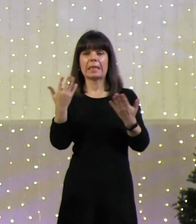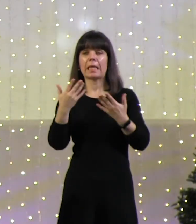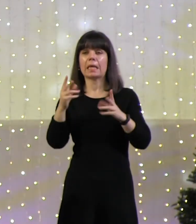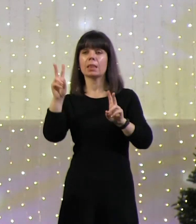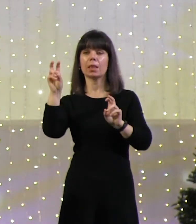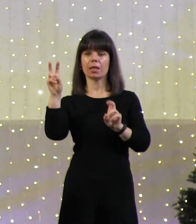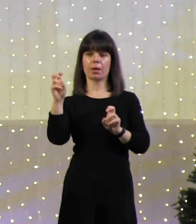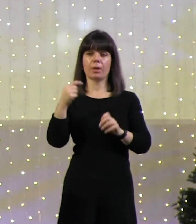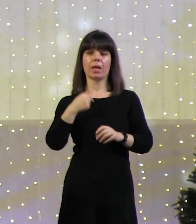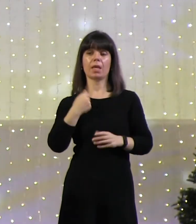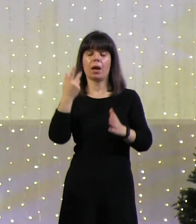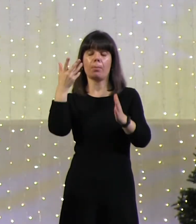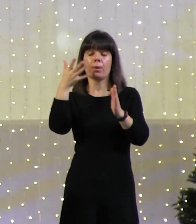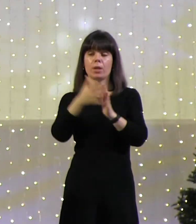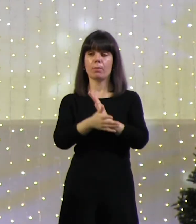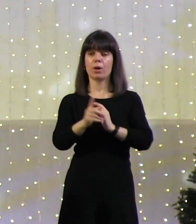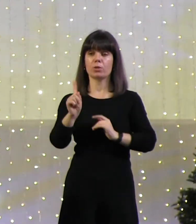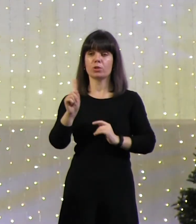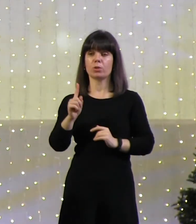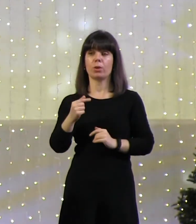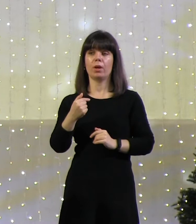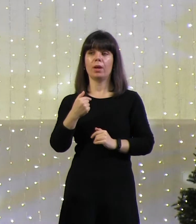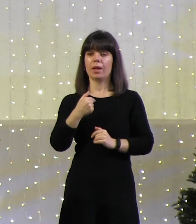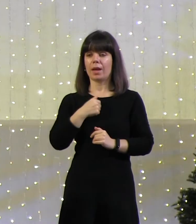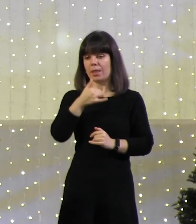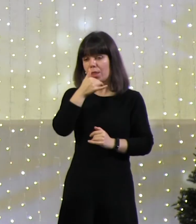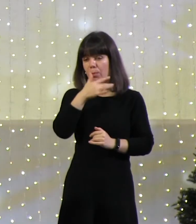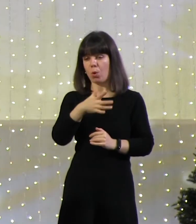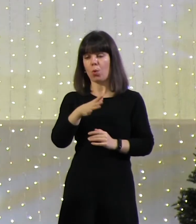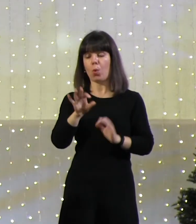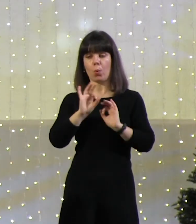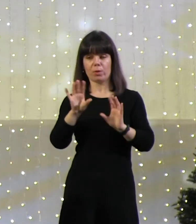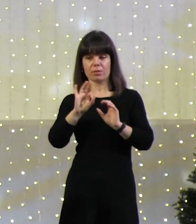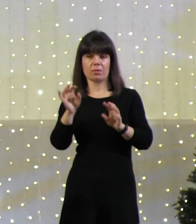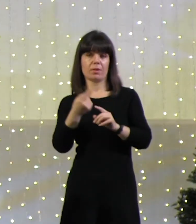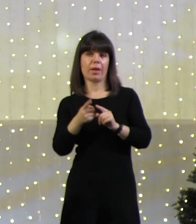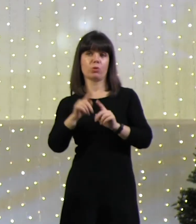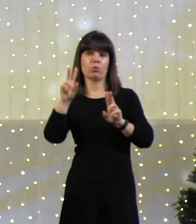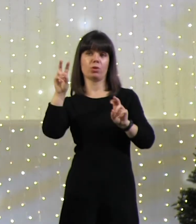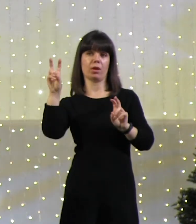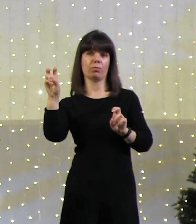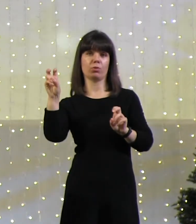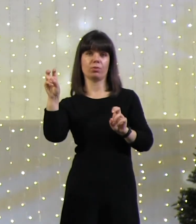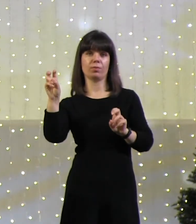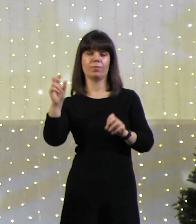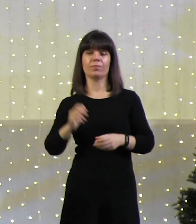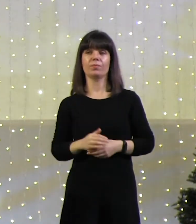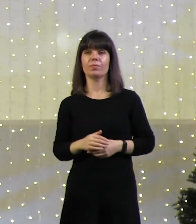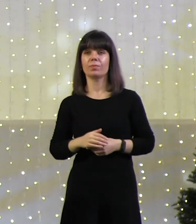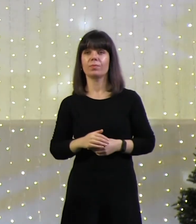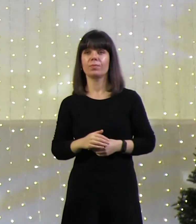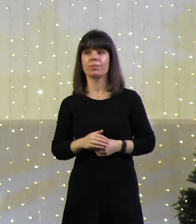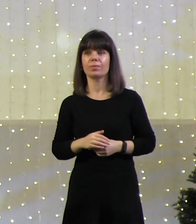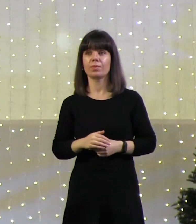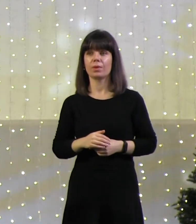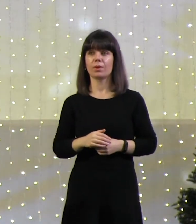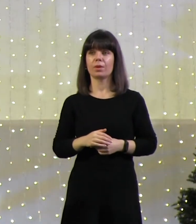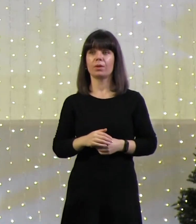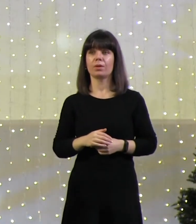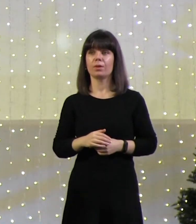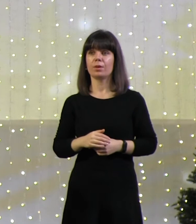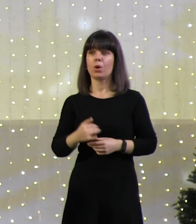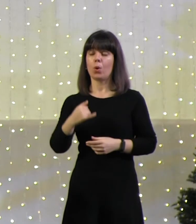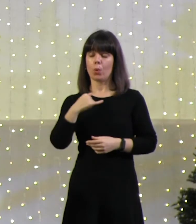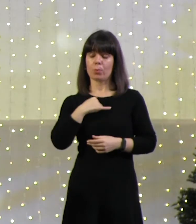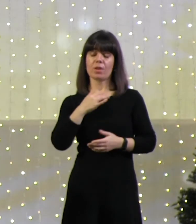понимаю, у меня атрофированные интеллектуально-физические навыки говорить на эту тему. У меня есть один